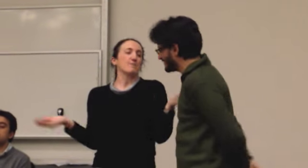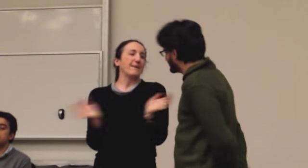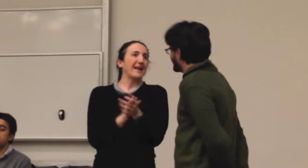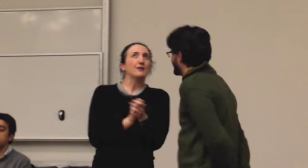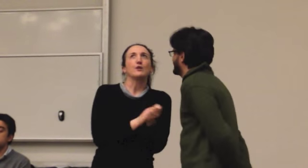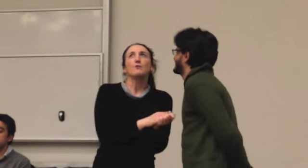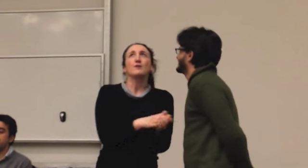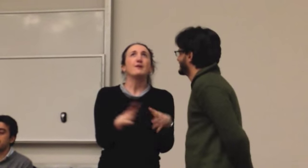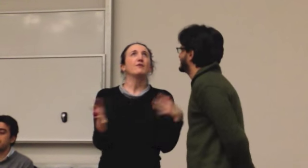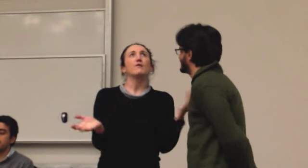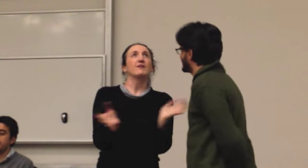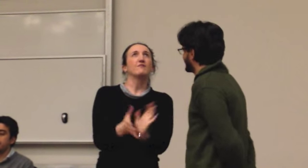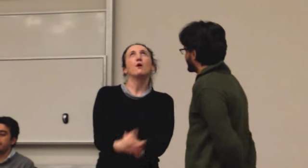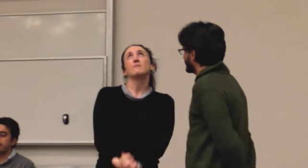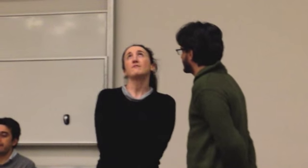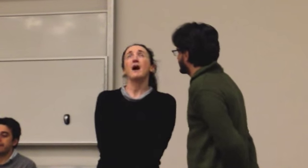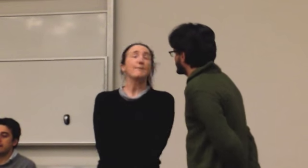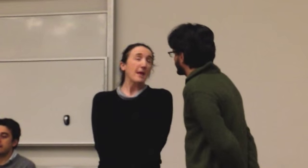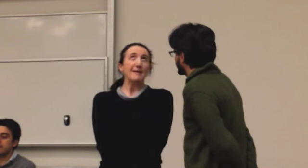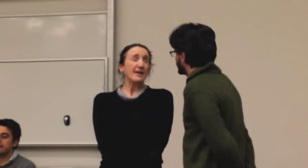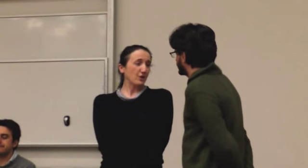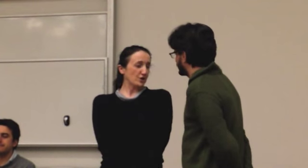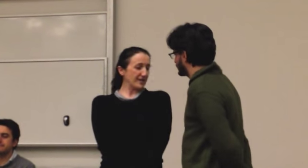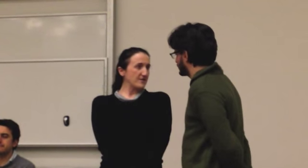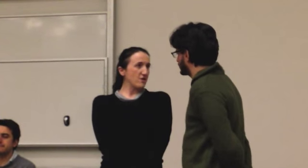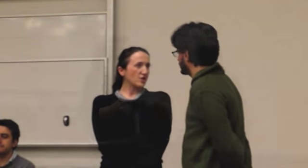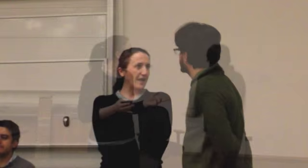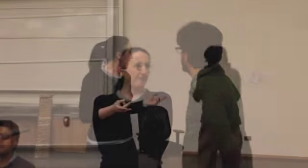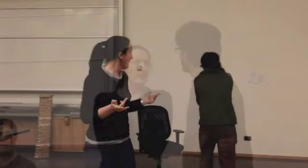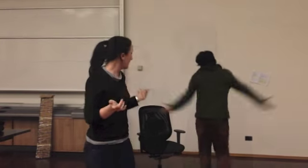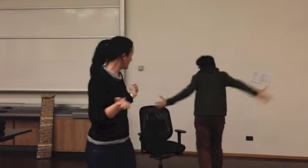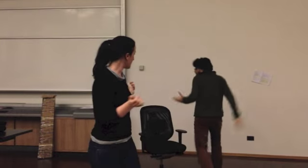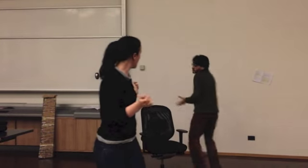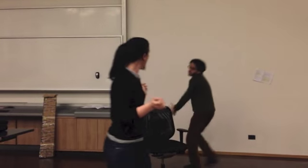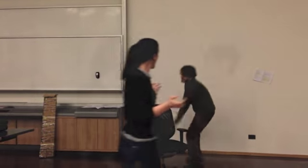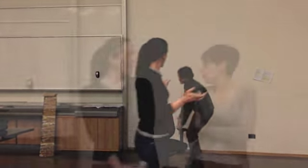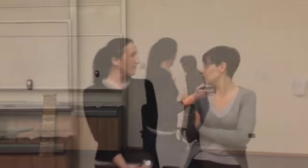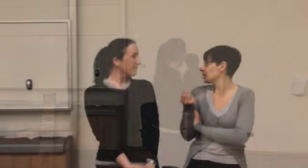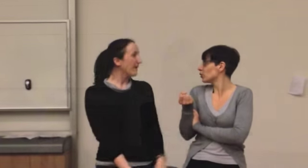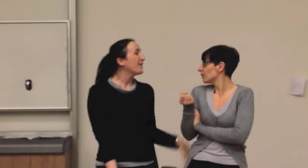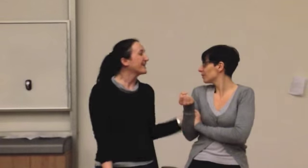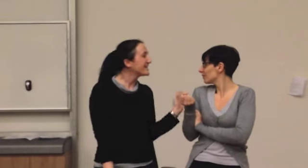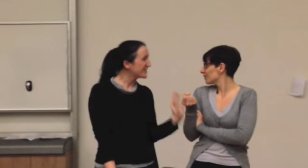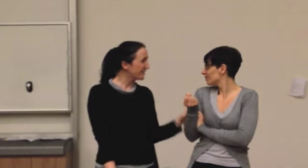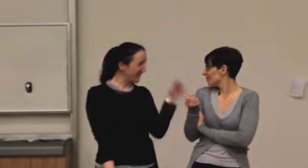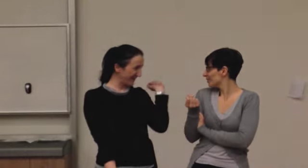Insomma, parlando del più del meno, viene fuori e mi fa, ma lei conosce la signora Gillespie? Se non se ne ha conto, non se ne ha conto. Guarda, se ci vai ti